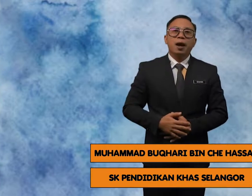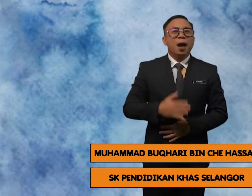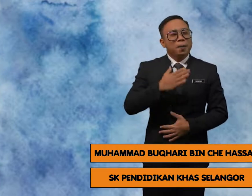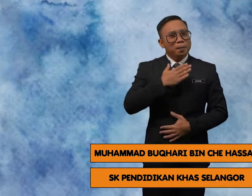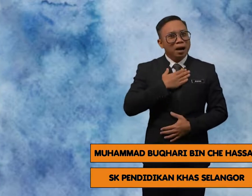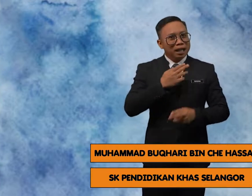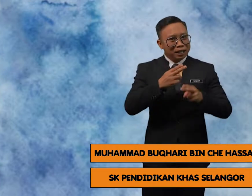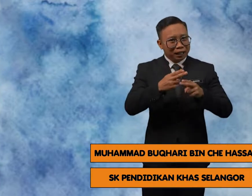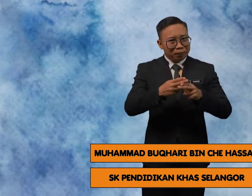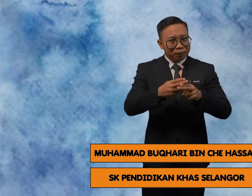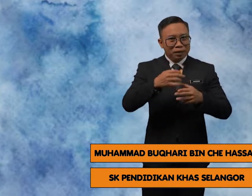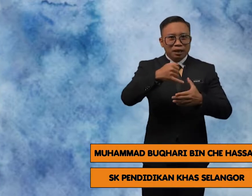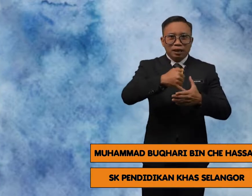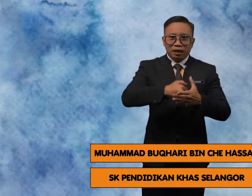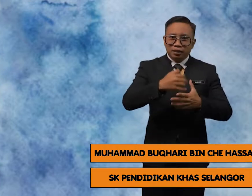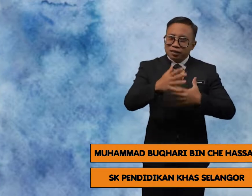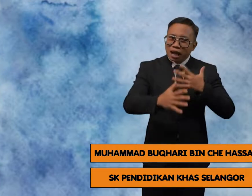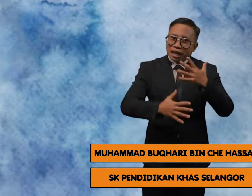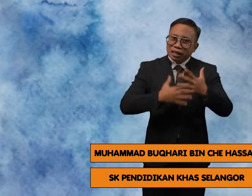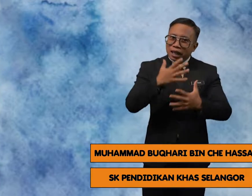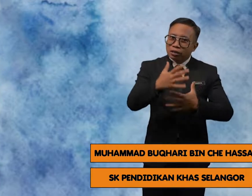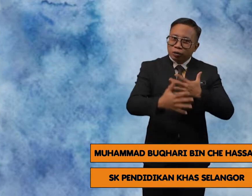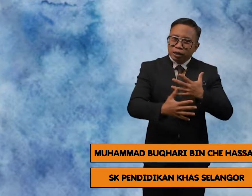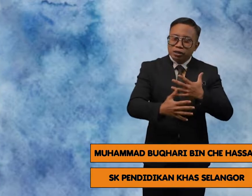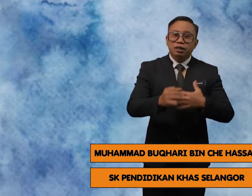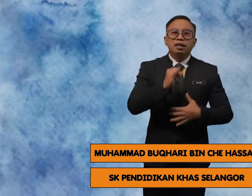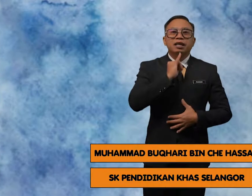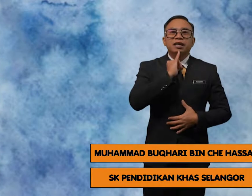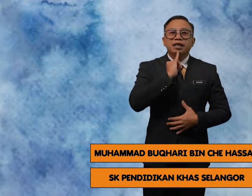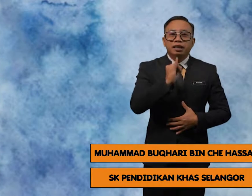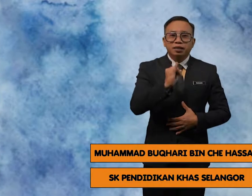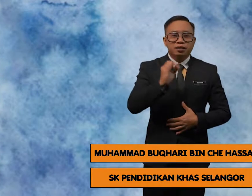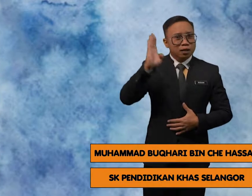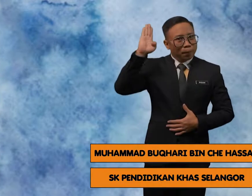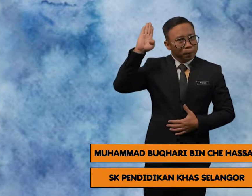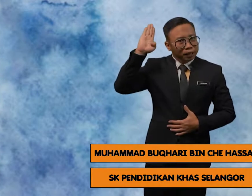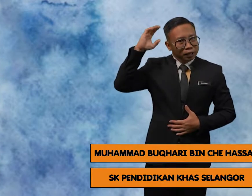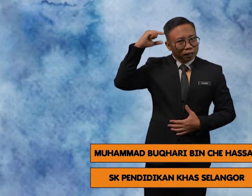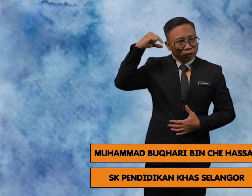My name in sign language is BQ.